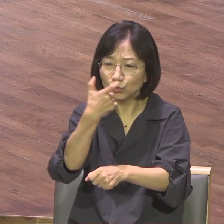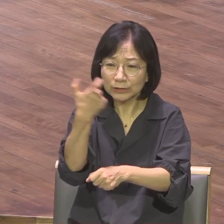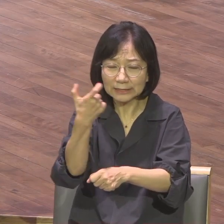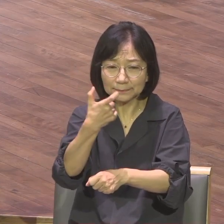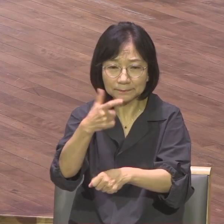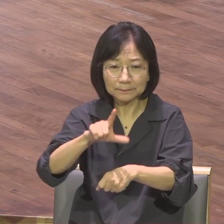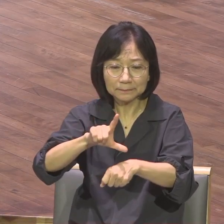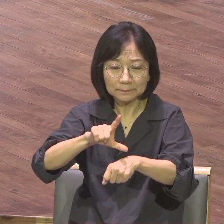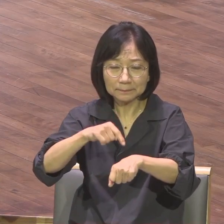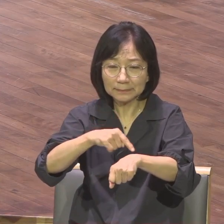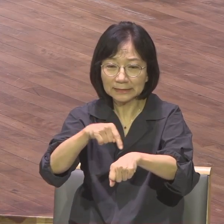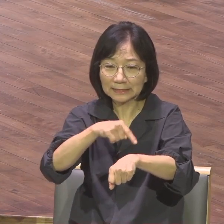보냅니까?